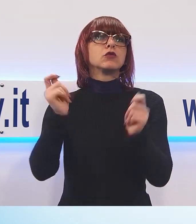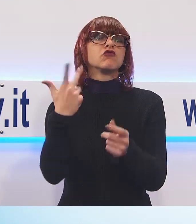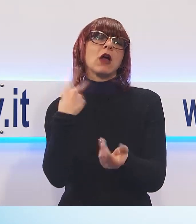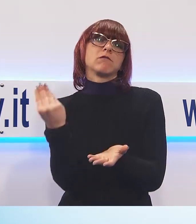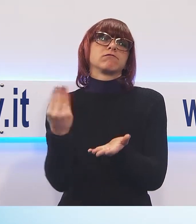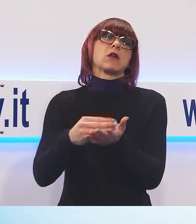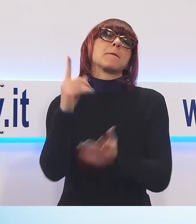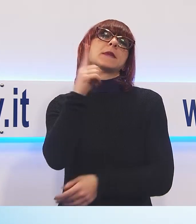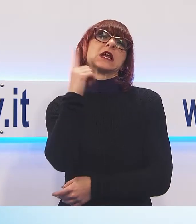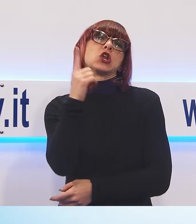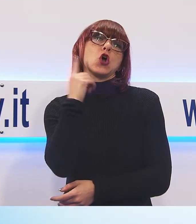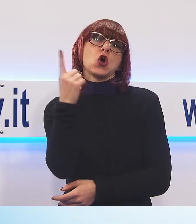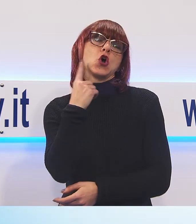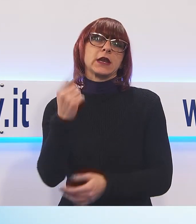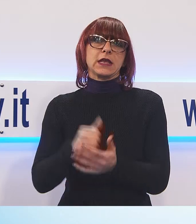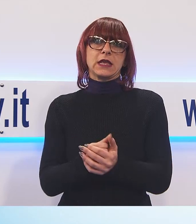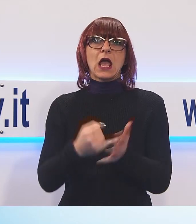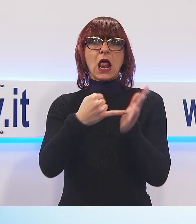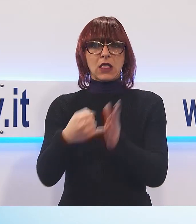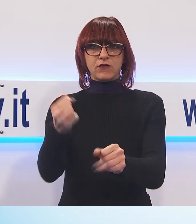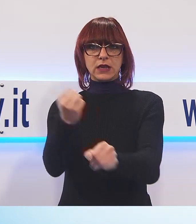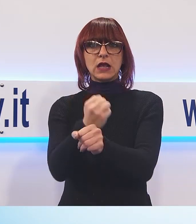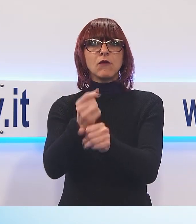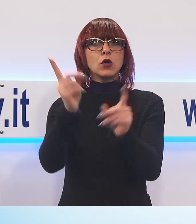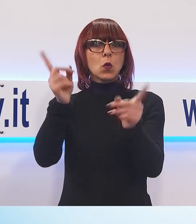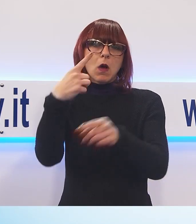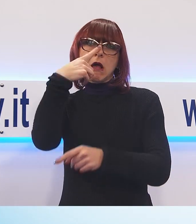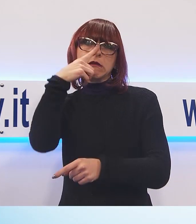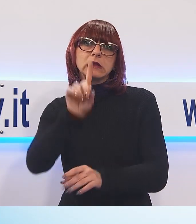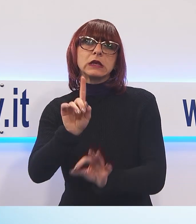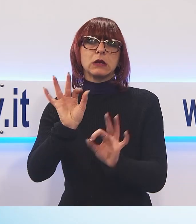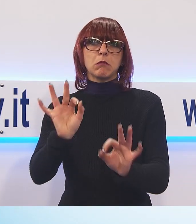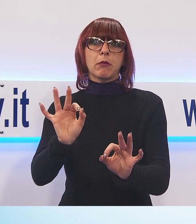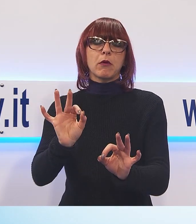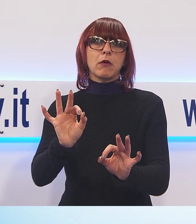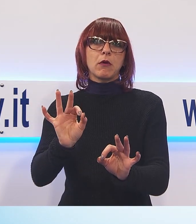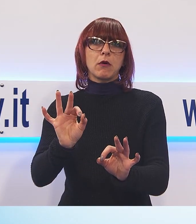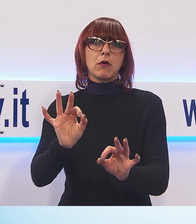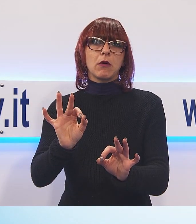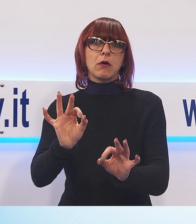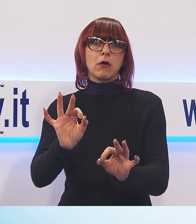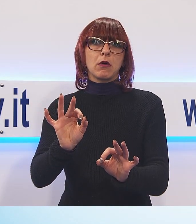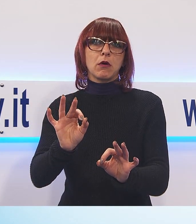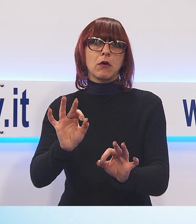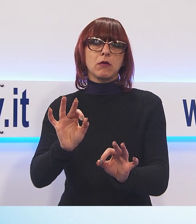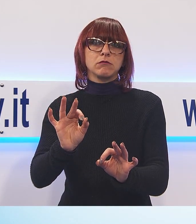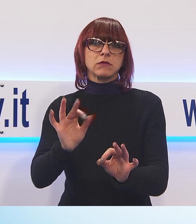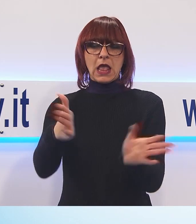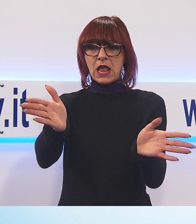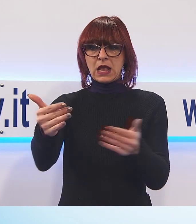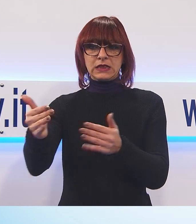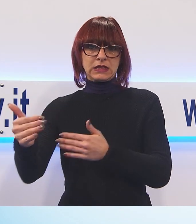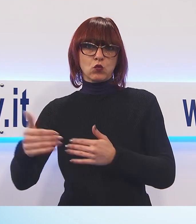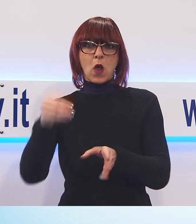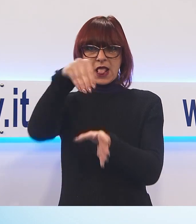ribasso d'asta, nella conclusione dei lavori e del tutto anche delle altingenti. Andiamo a pitturare